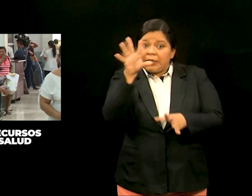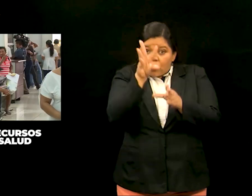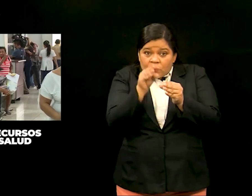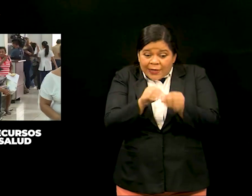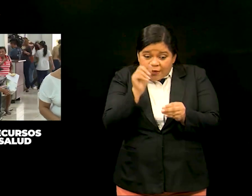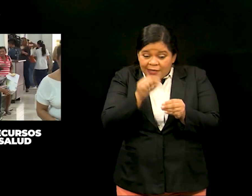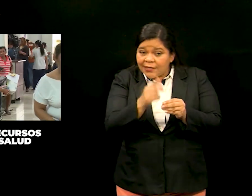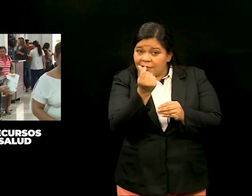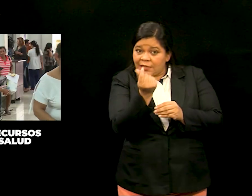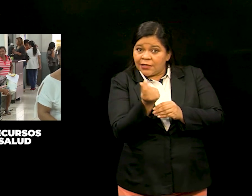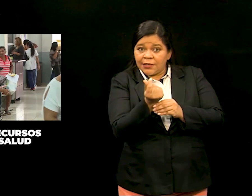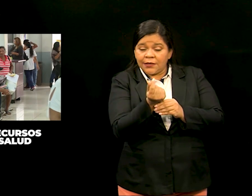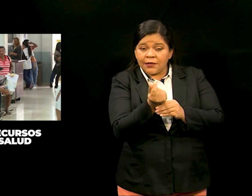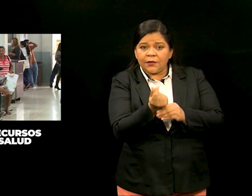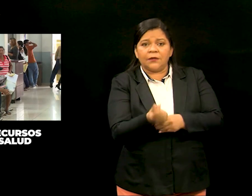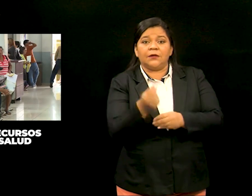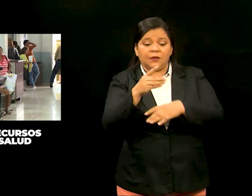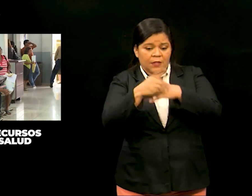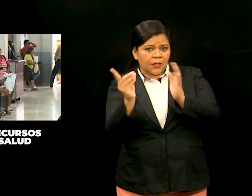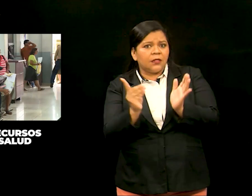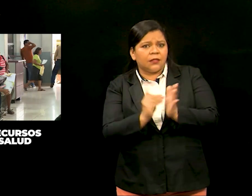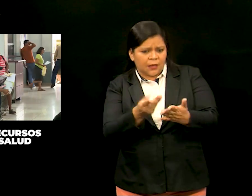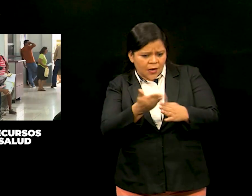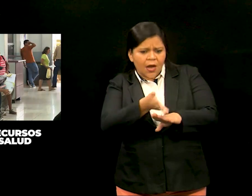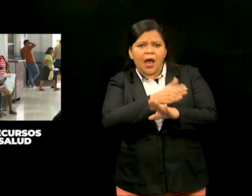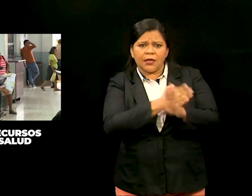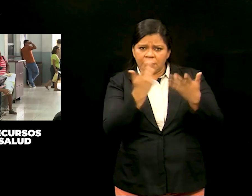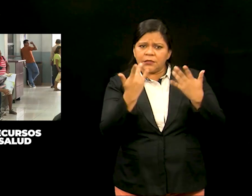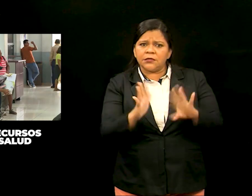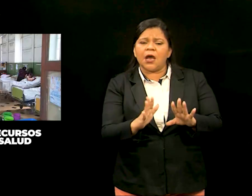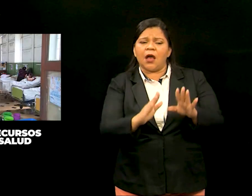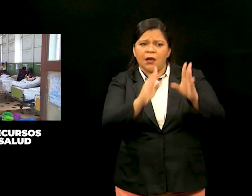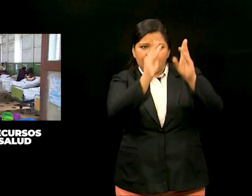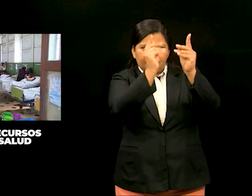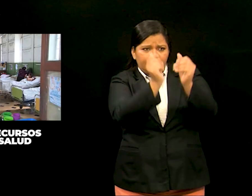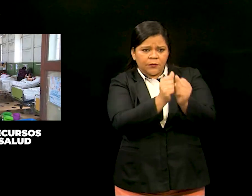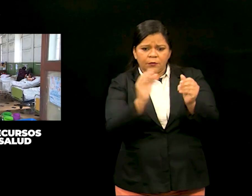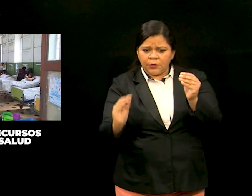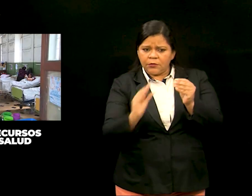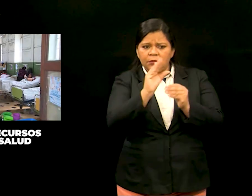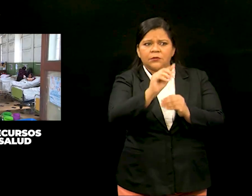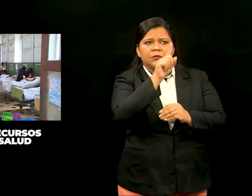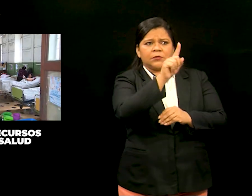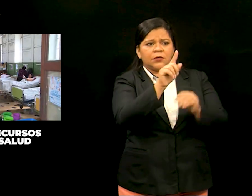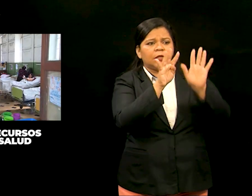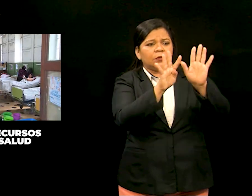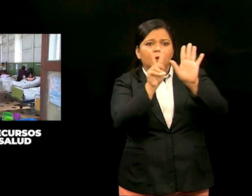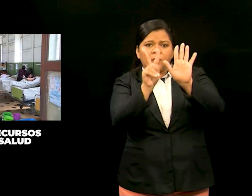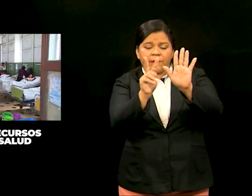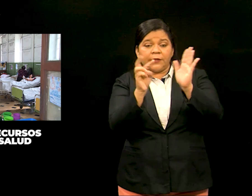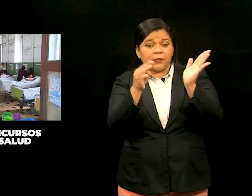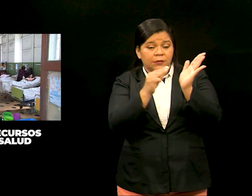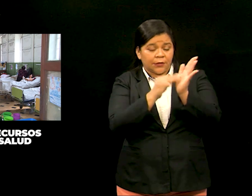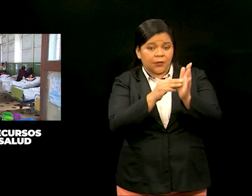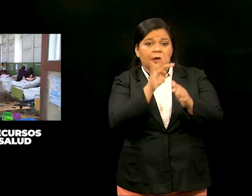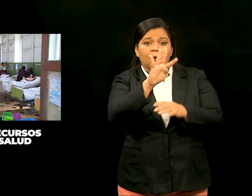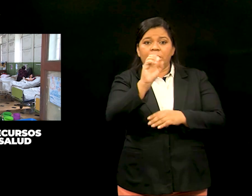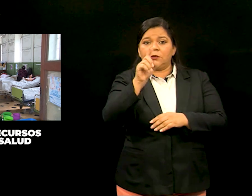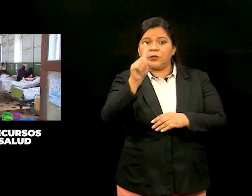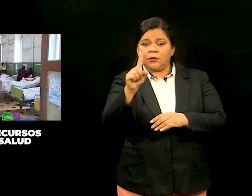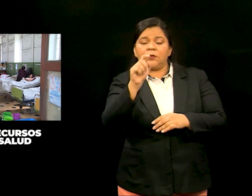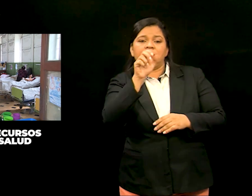totalidad de estos recursos, los parlamentarios ya se habían asignado el presupuesto 197 millones 401 mil